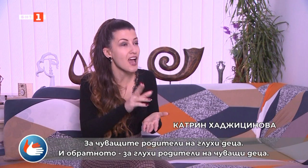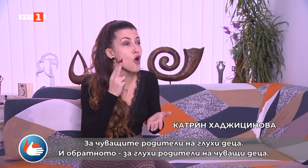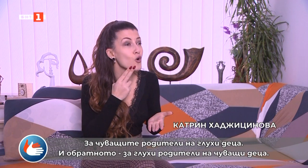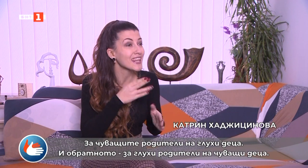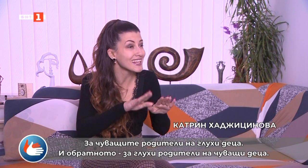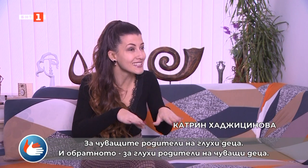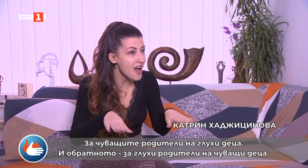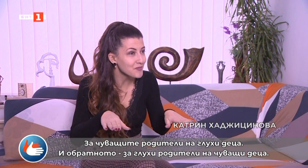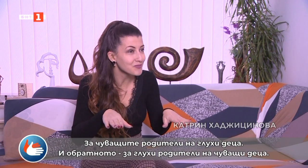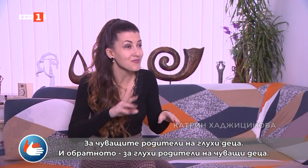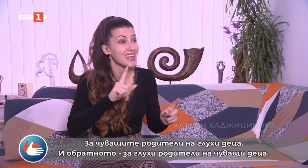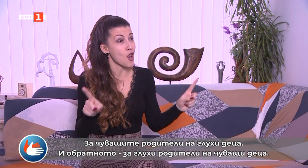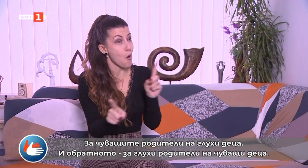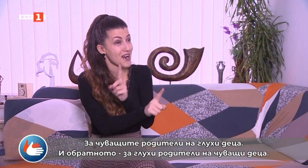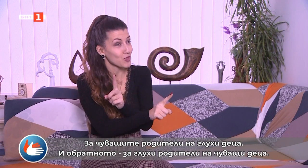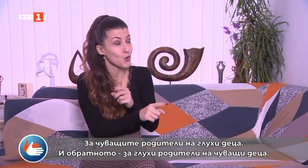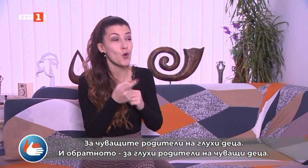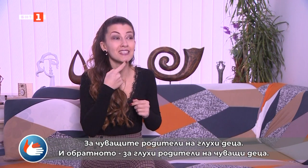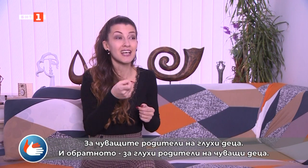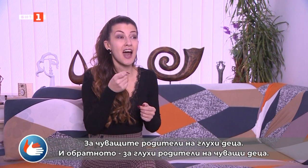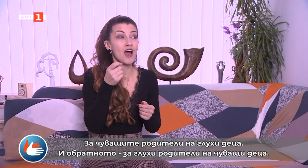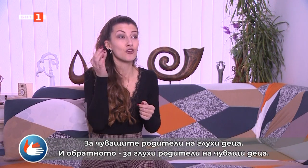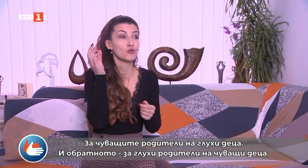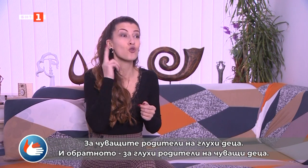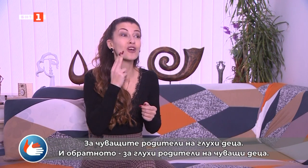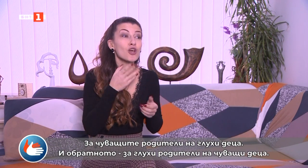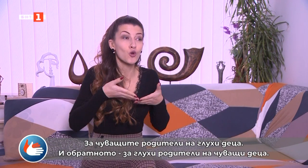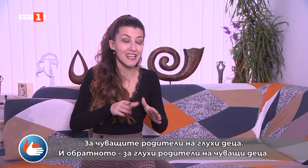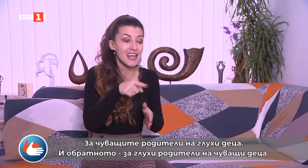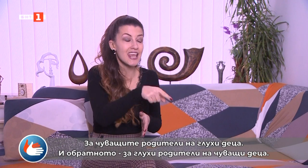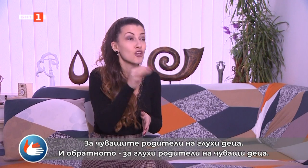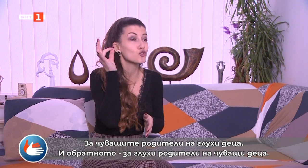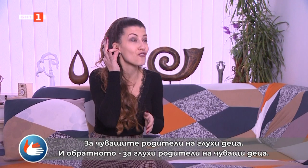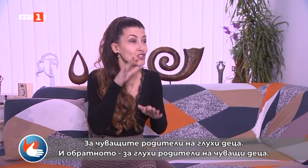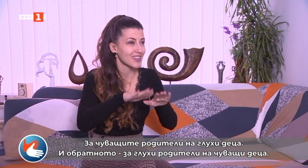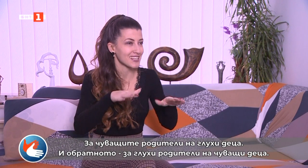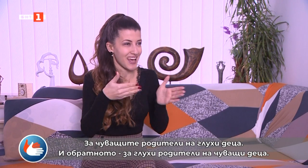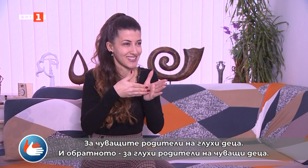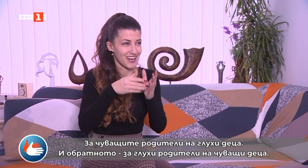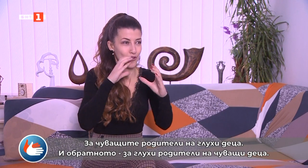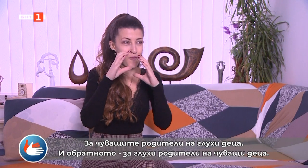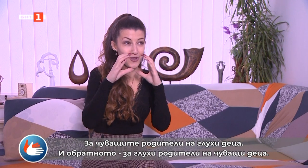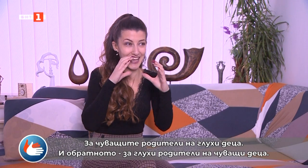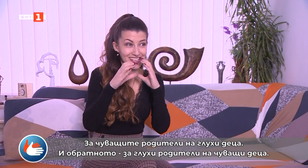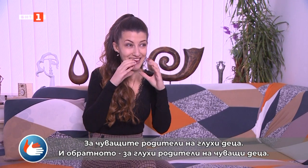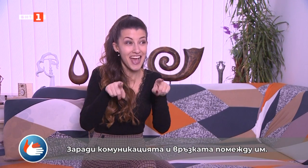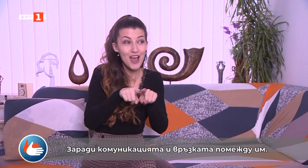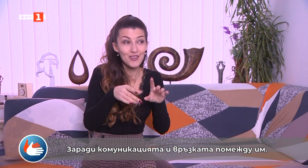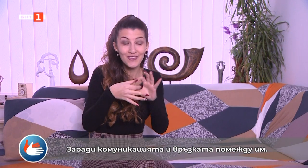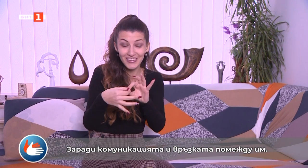чуващите родители на глухи деца. И обратното, за глухи родители на чуващи деца. Заради